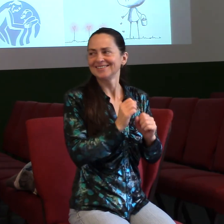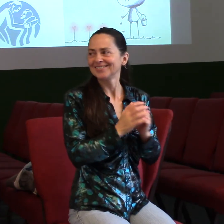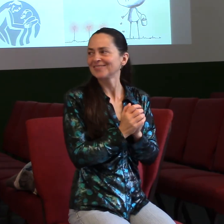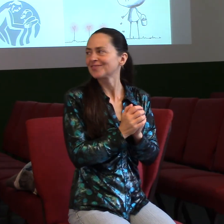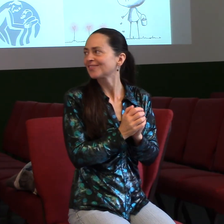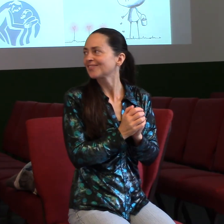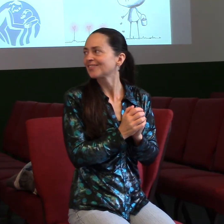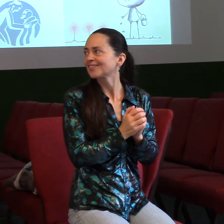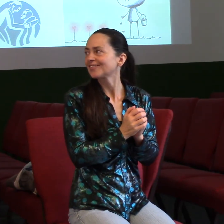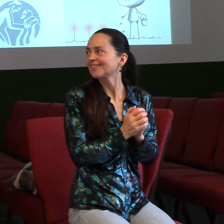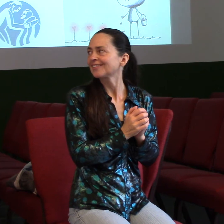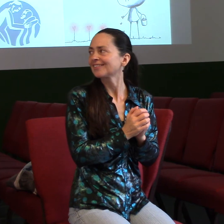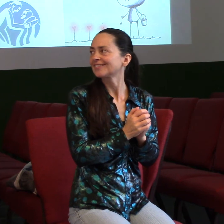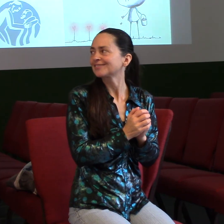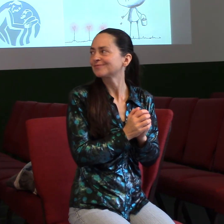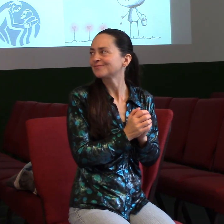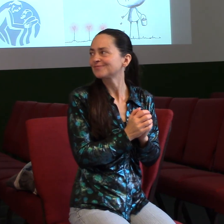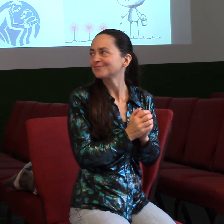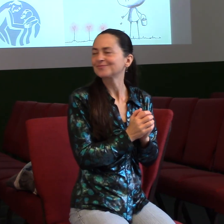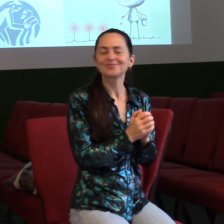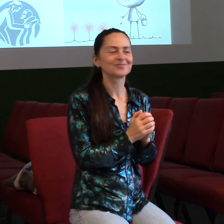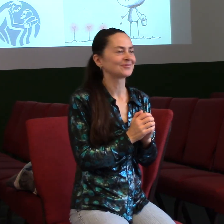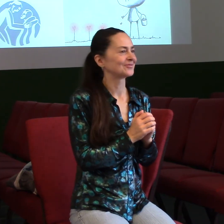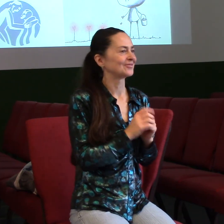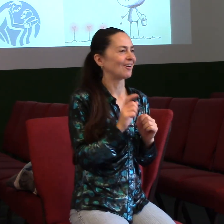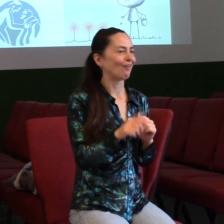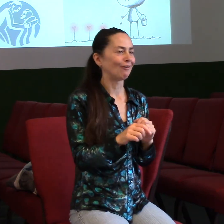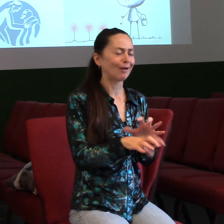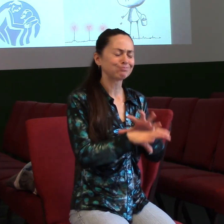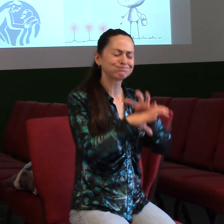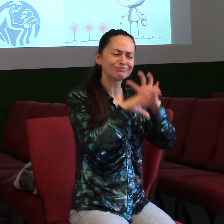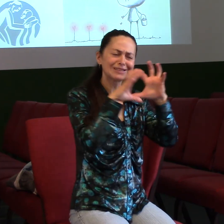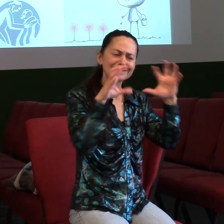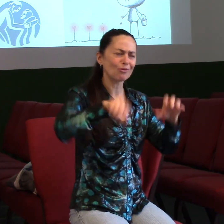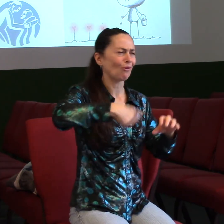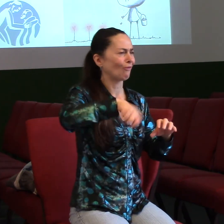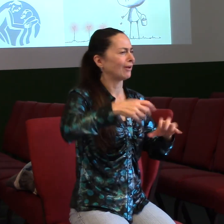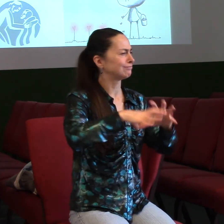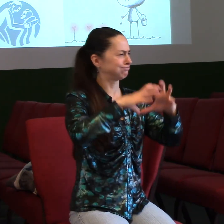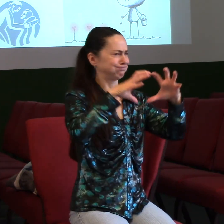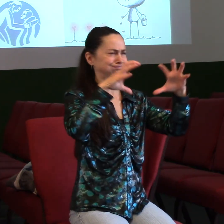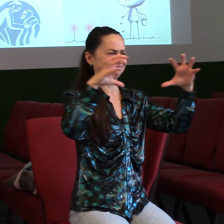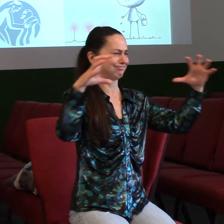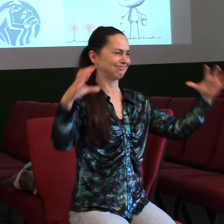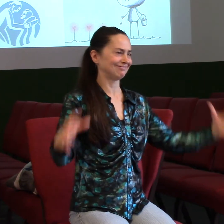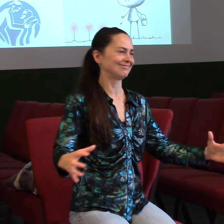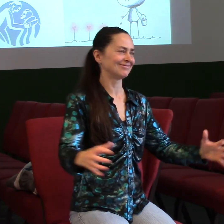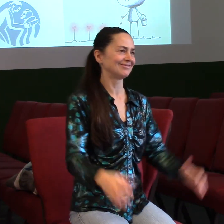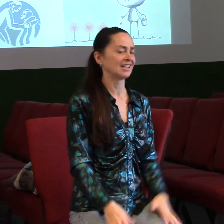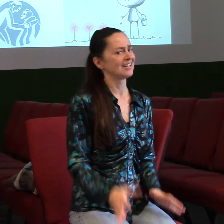A ty je taky trochu šílená v tom, že vždycky toho udělat tolik, že ji musím v tom bránit. Vždycky říkám, nedělej toho tolik, oni si to